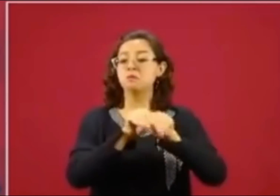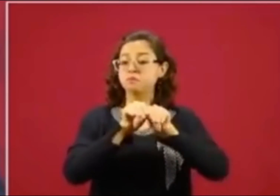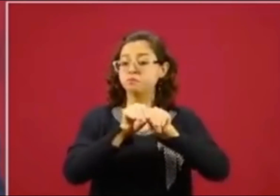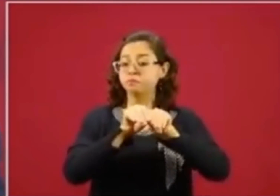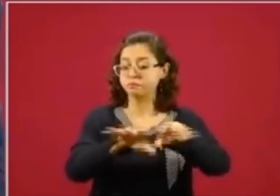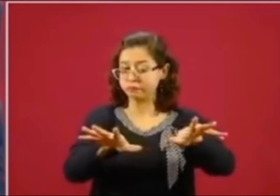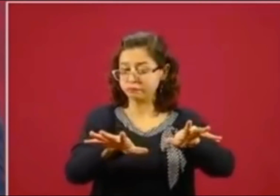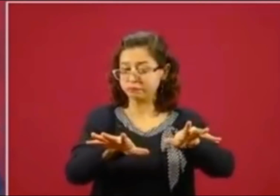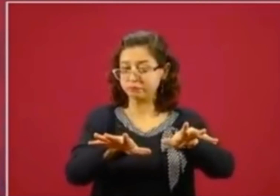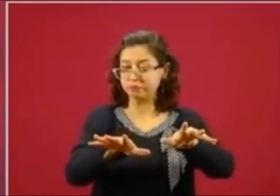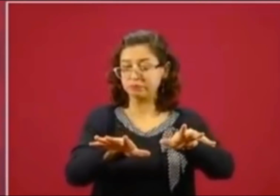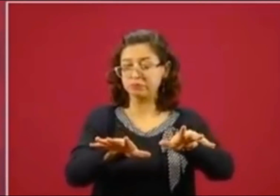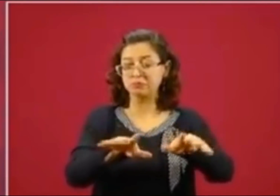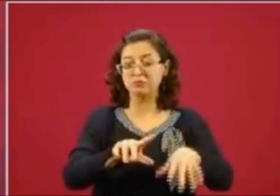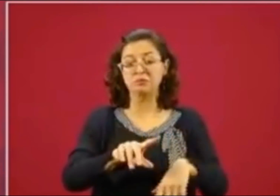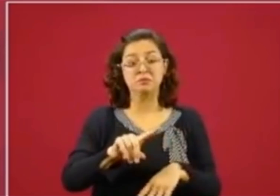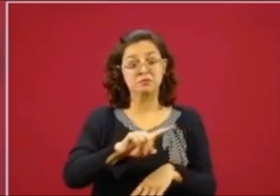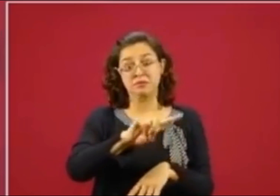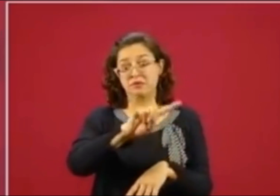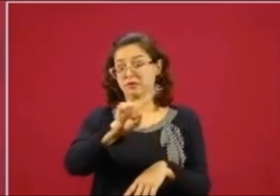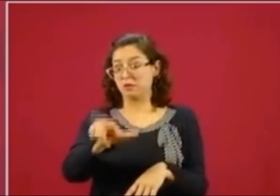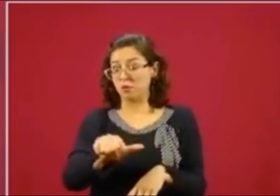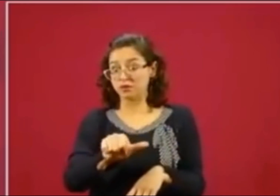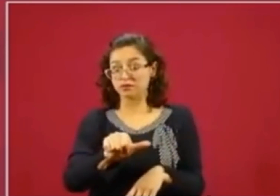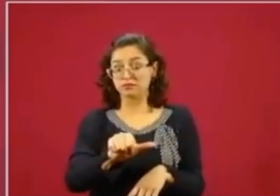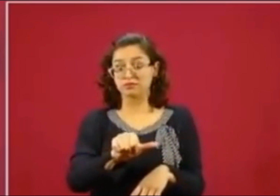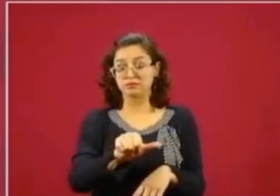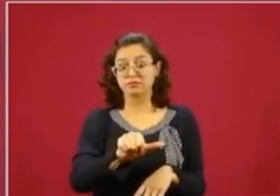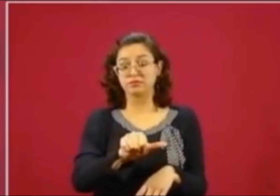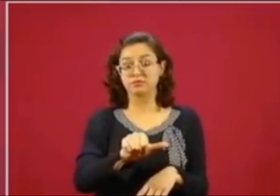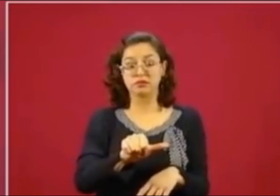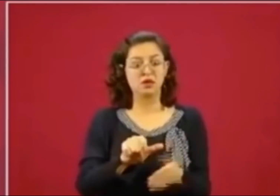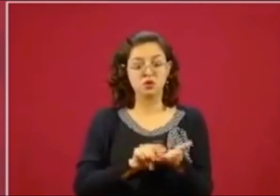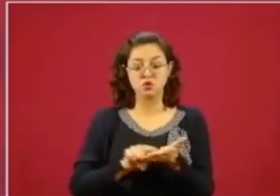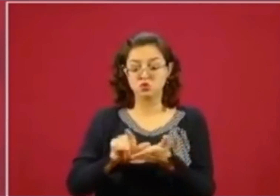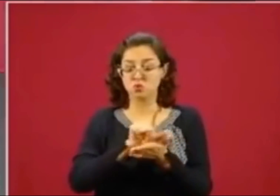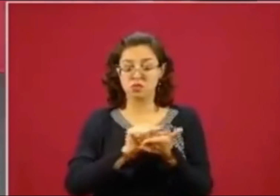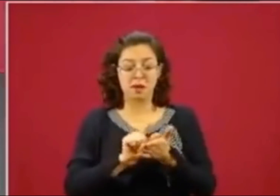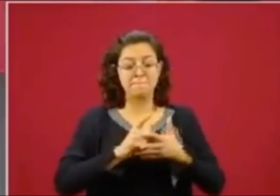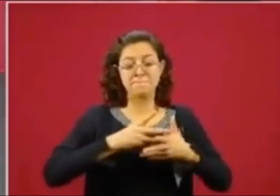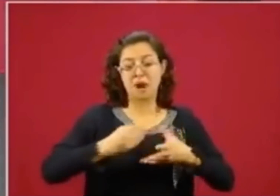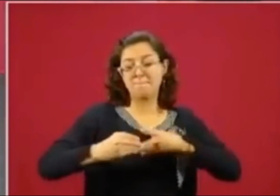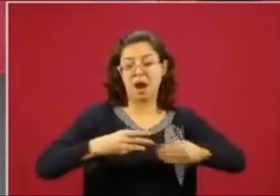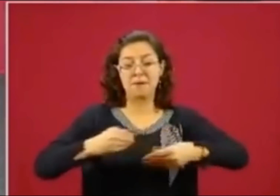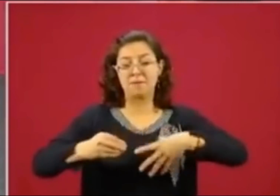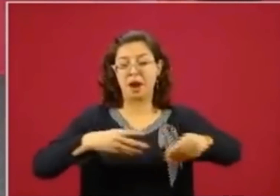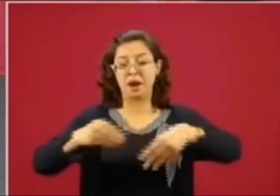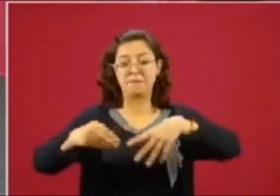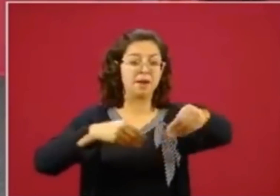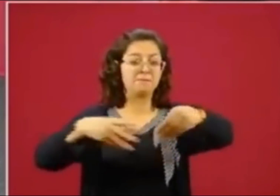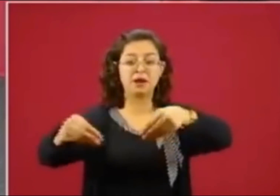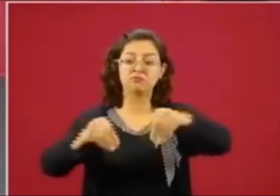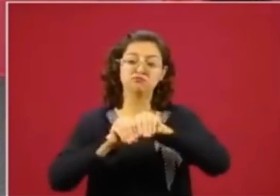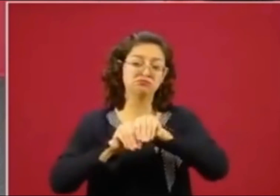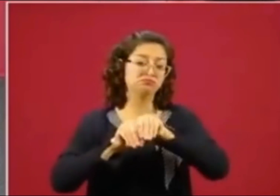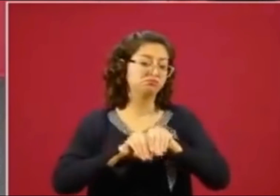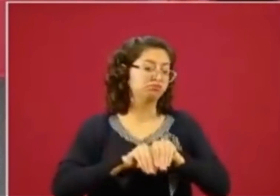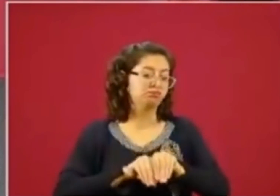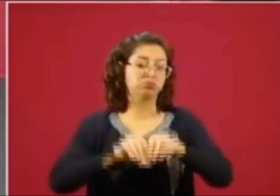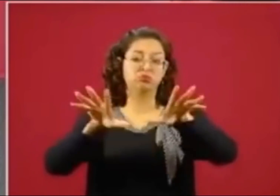como en cadena empiezan a retuitear todos los